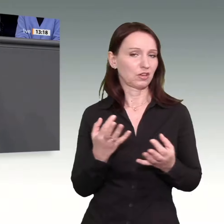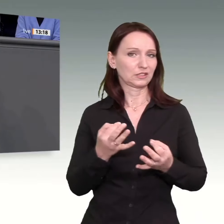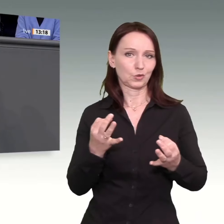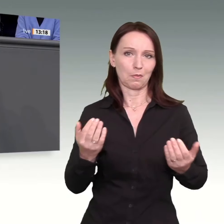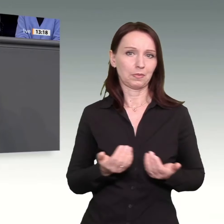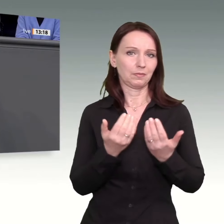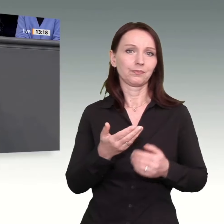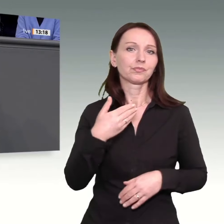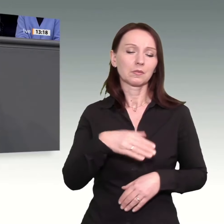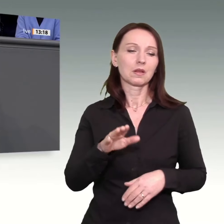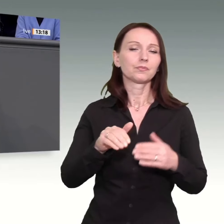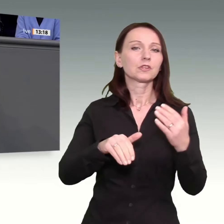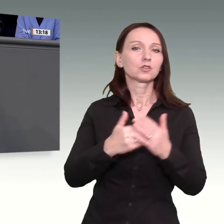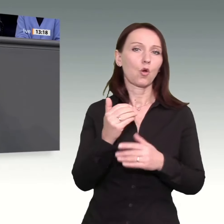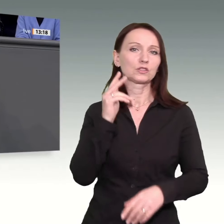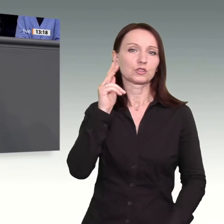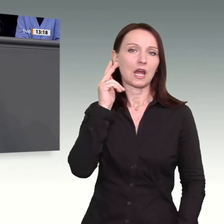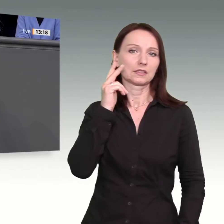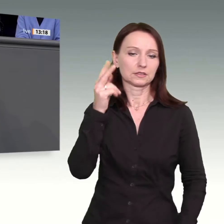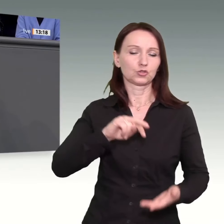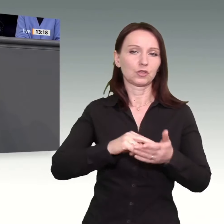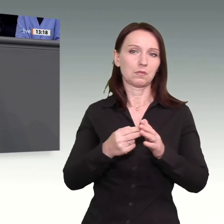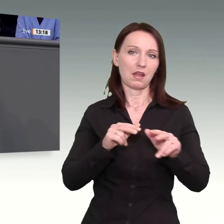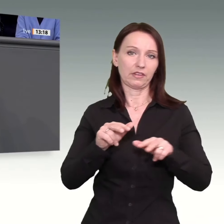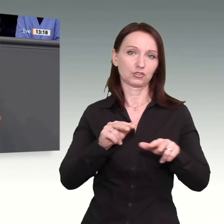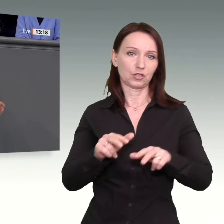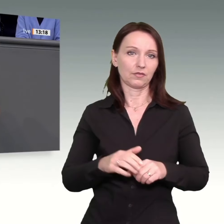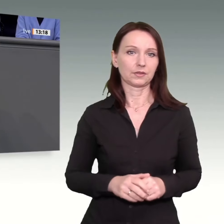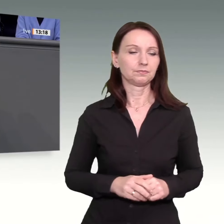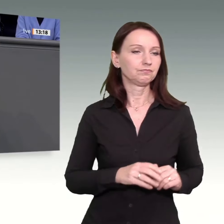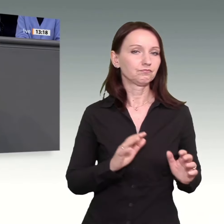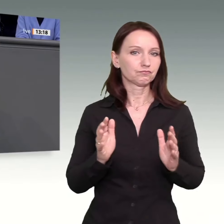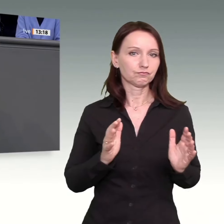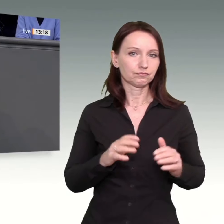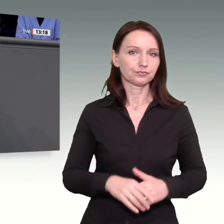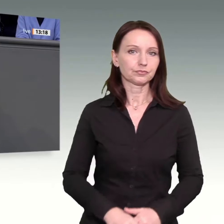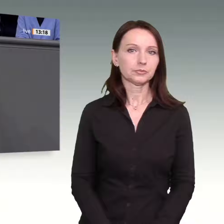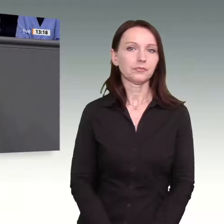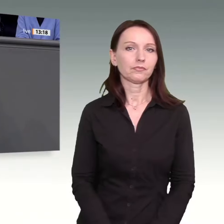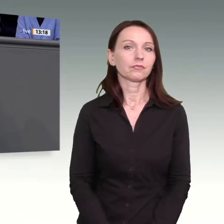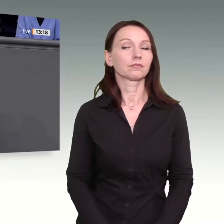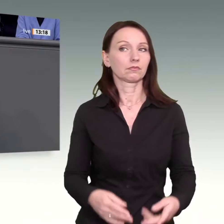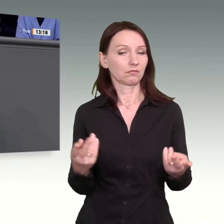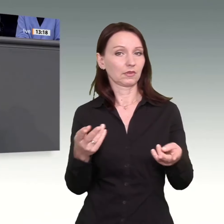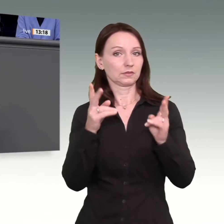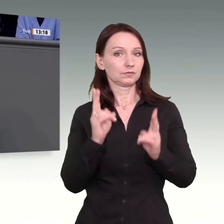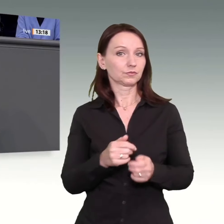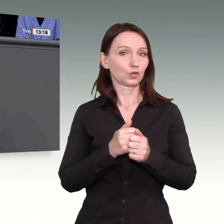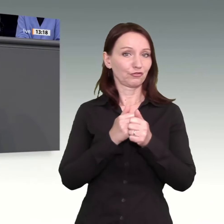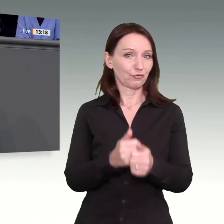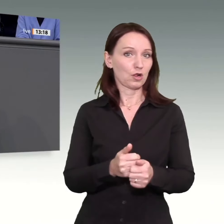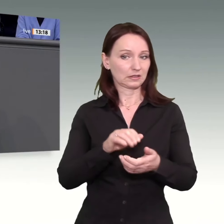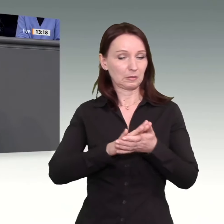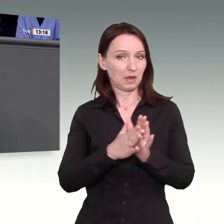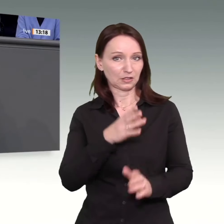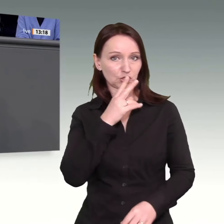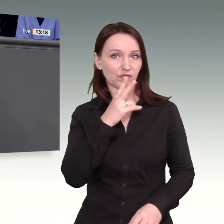mit neosozialistischer Planwirtschaft. Die praktischen Folgen kriegen Deutschland und seine Bürger derzeit am